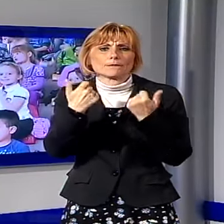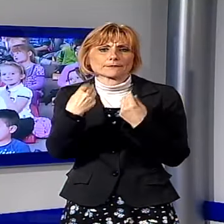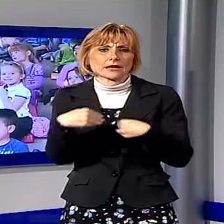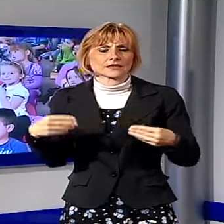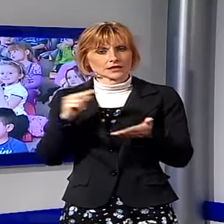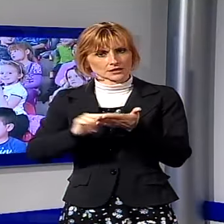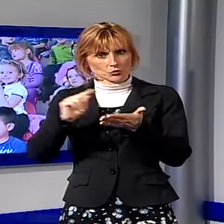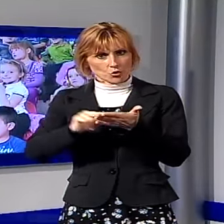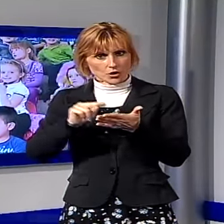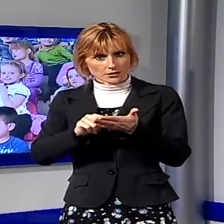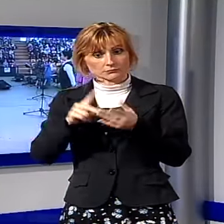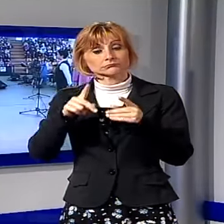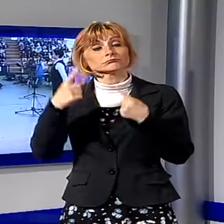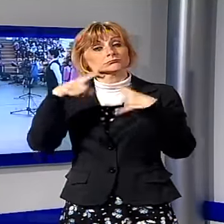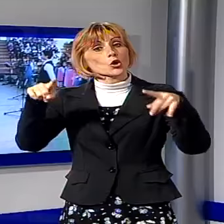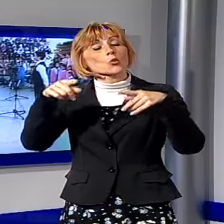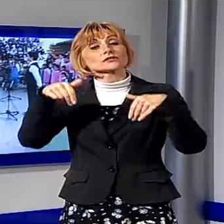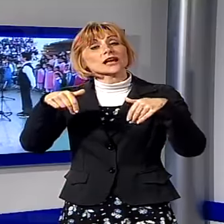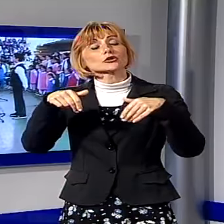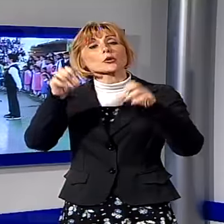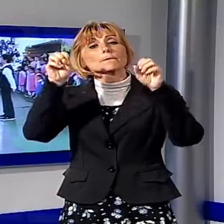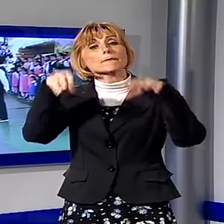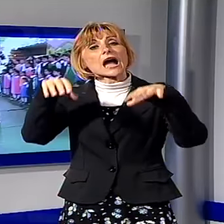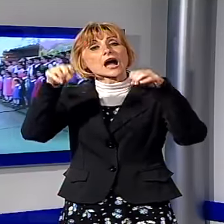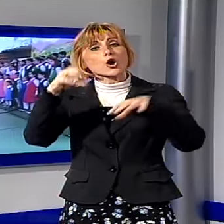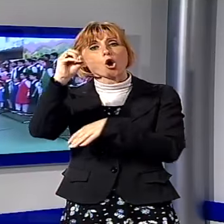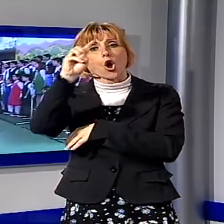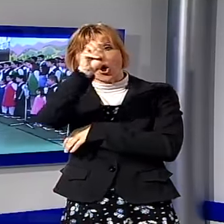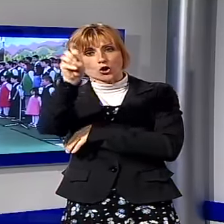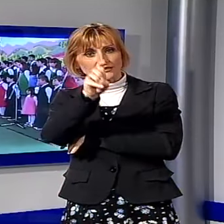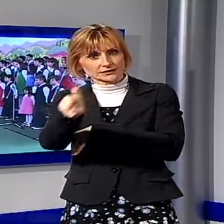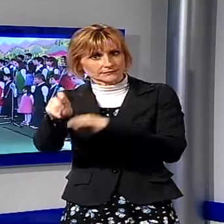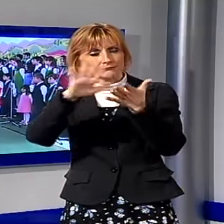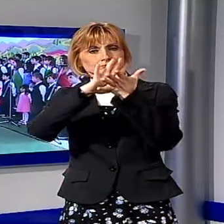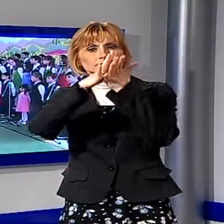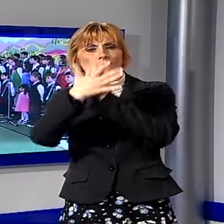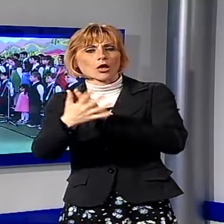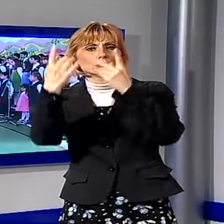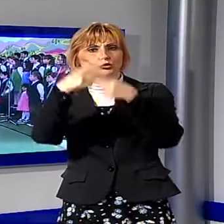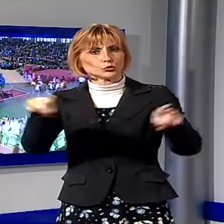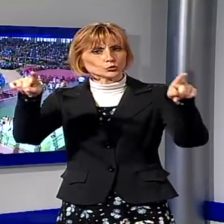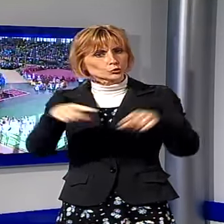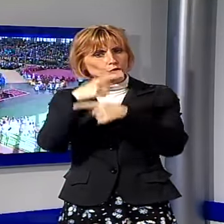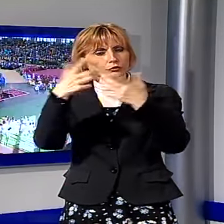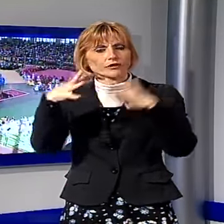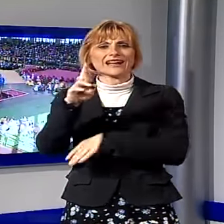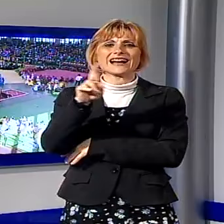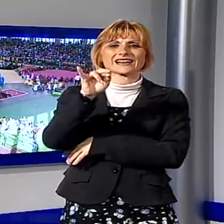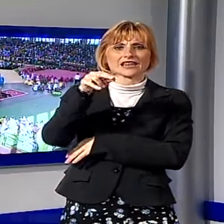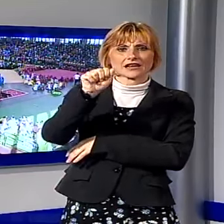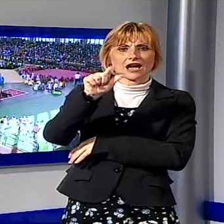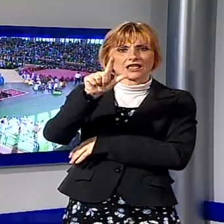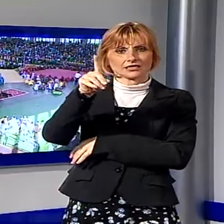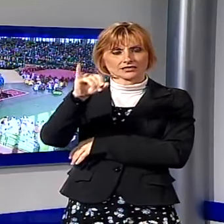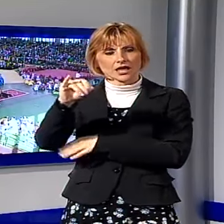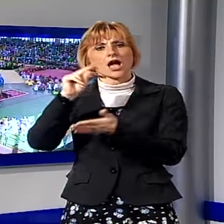Quest'anno va in scena il mago di Oz, il racconto di Frank Baum, trasformato in musical da Francesco Rinaldi, autore